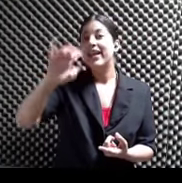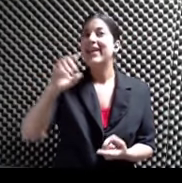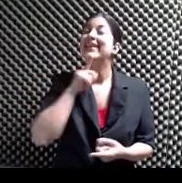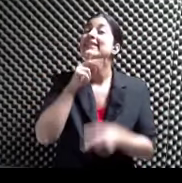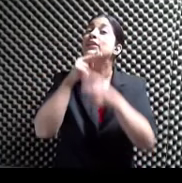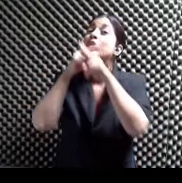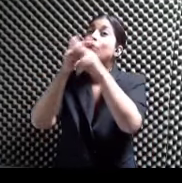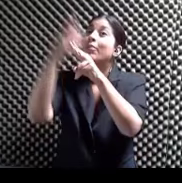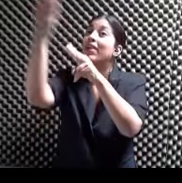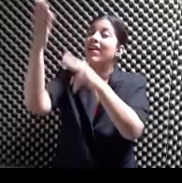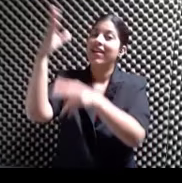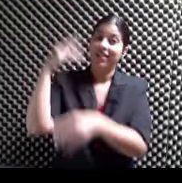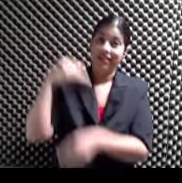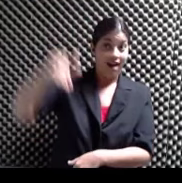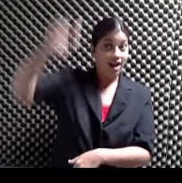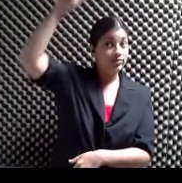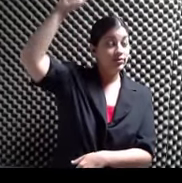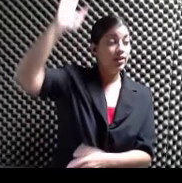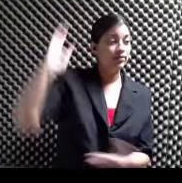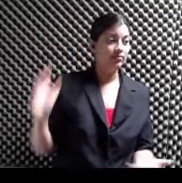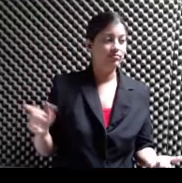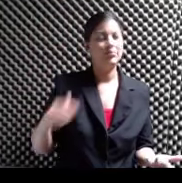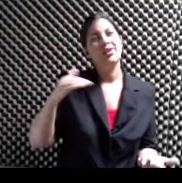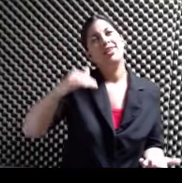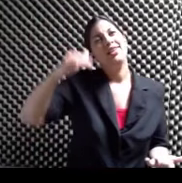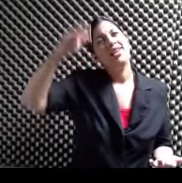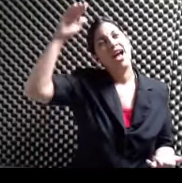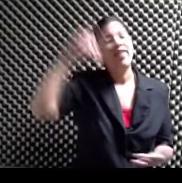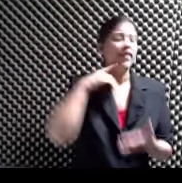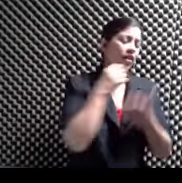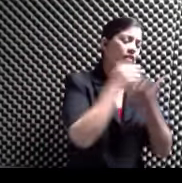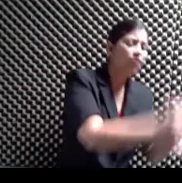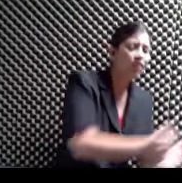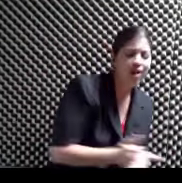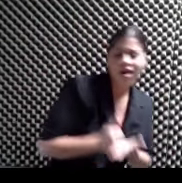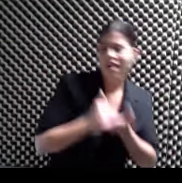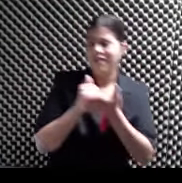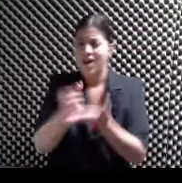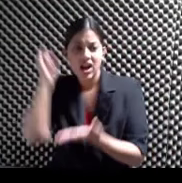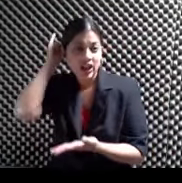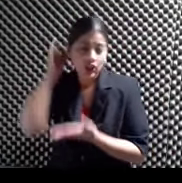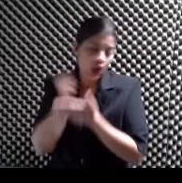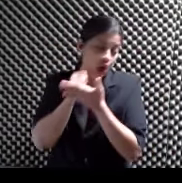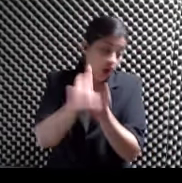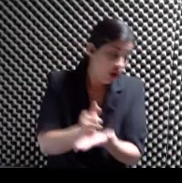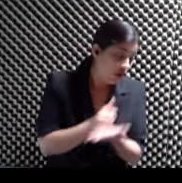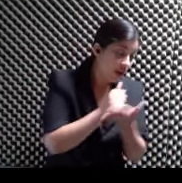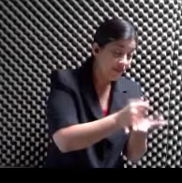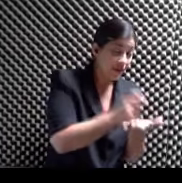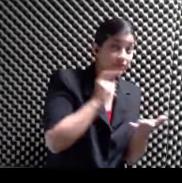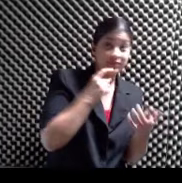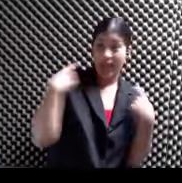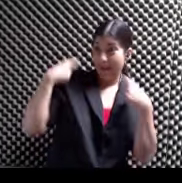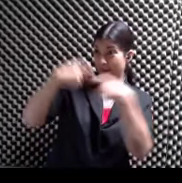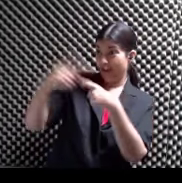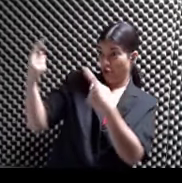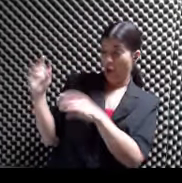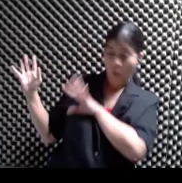Y que entonces Pues era este gigante Que ayudaba a los taínos Y que cuando viene La invasión De los españoles Mediante un